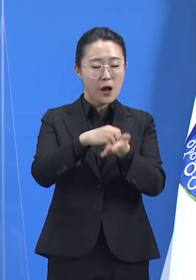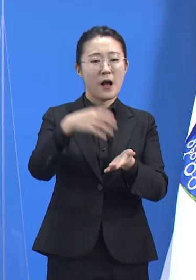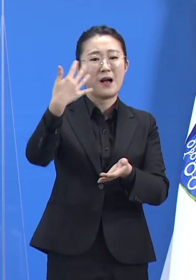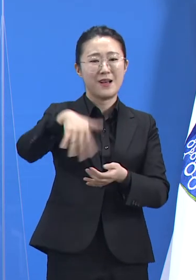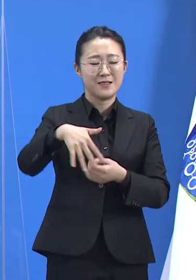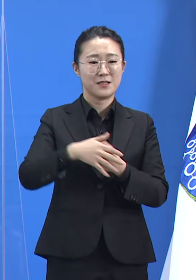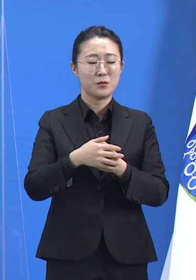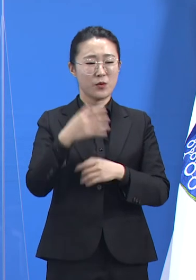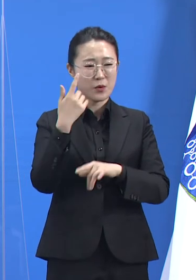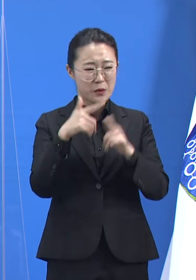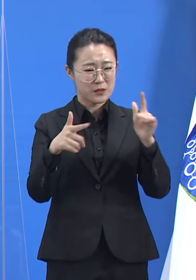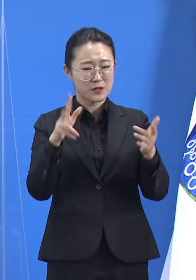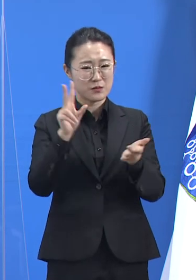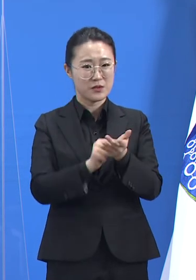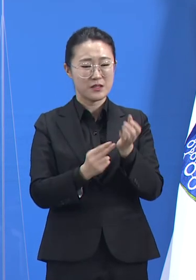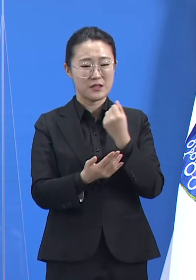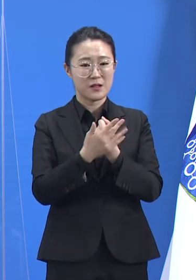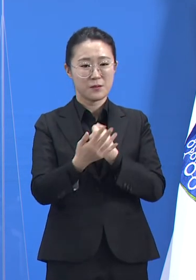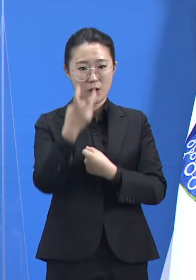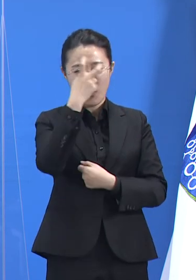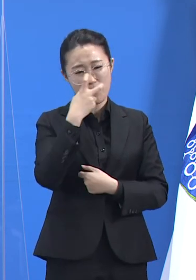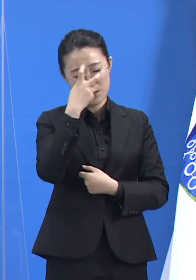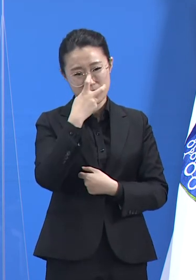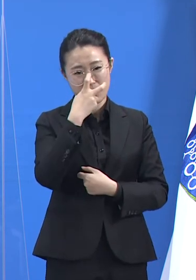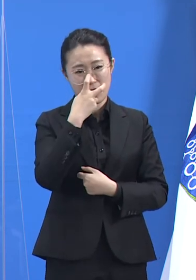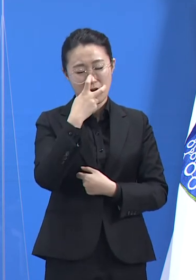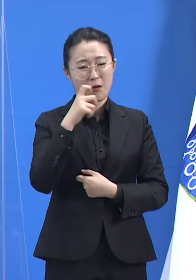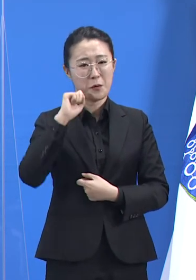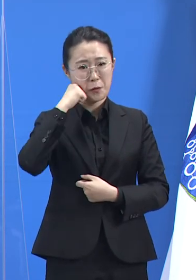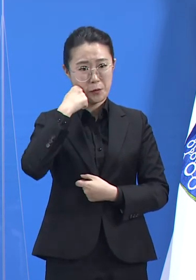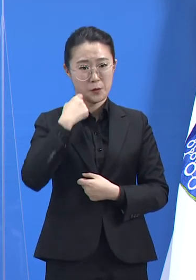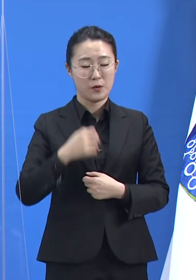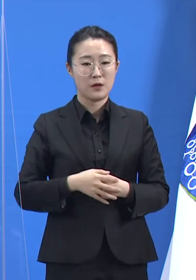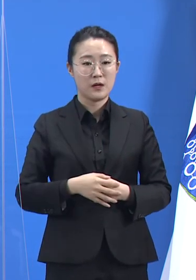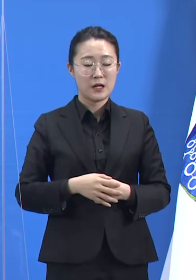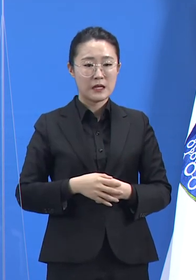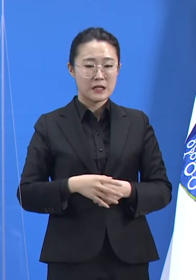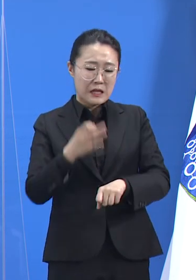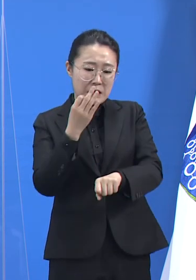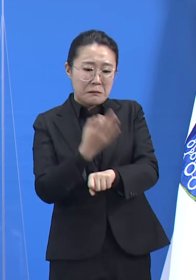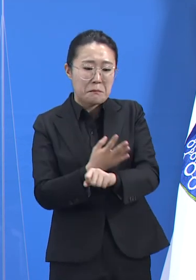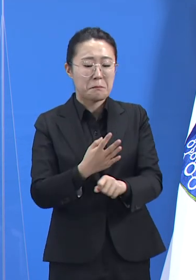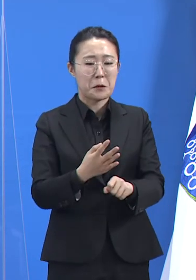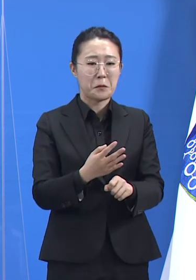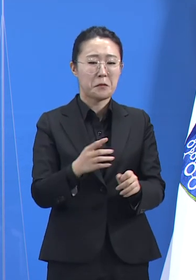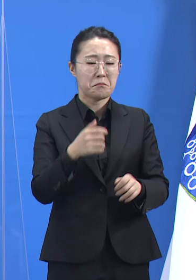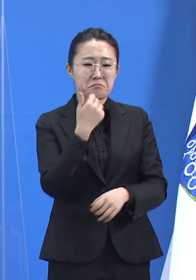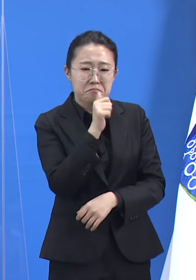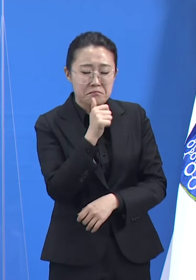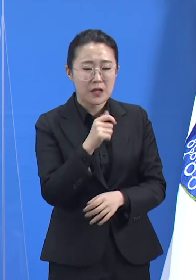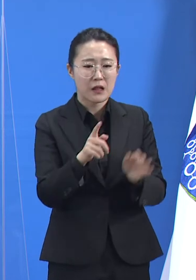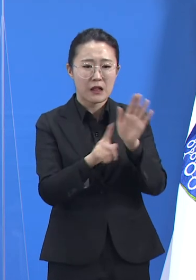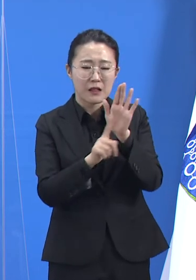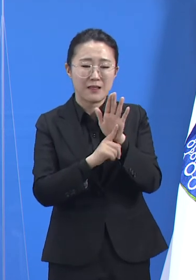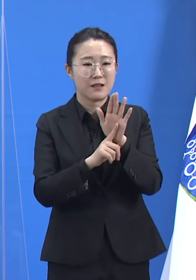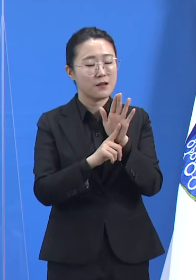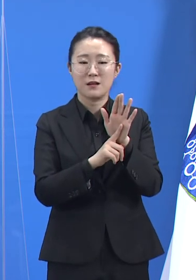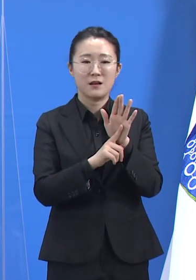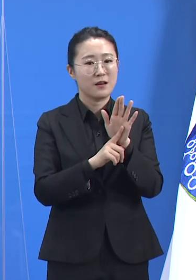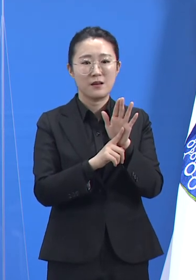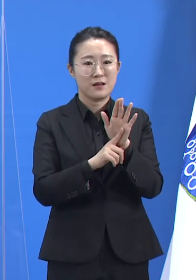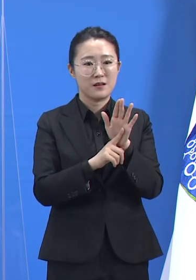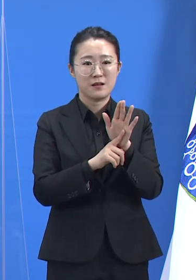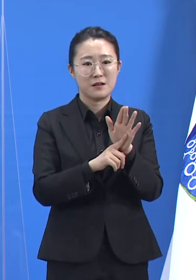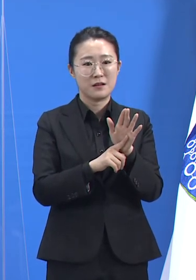상대적으로 떨어집니다. 단순한 안내, 홍보만으로 선제적인 방향을 수행하기 어려운 한계가